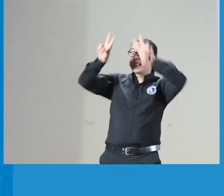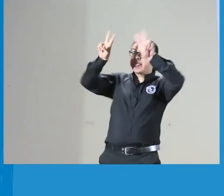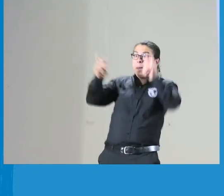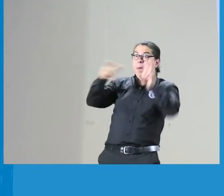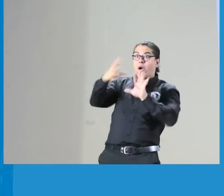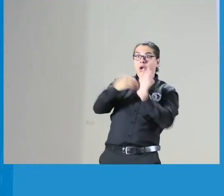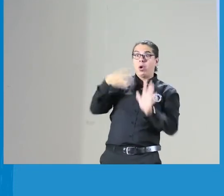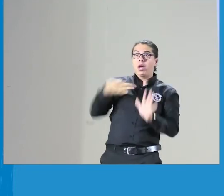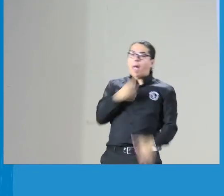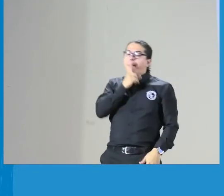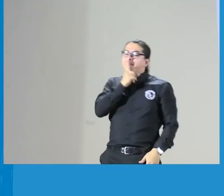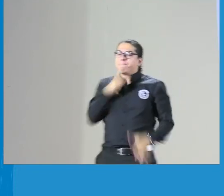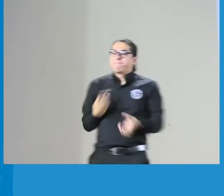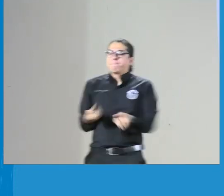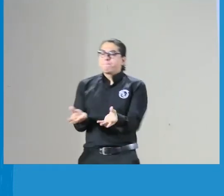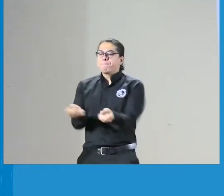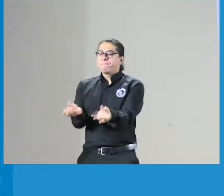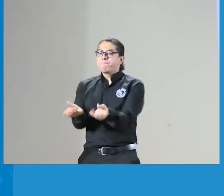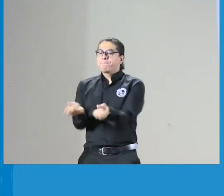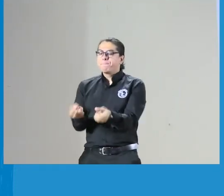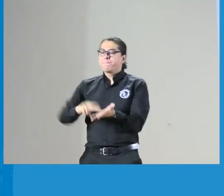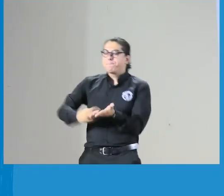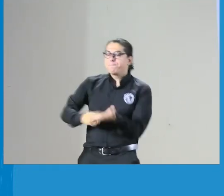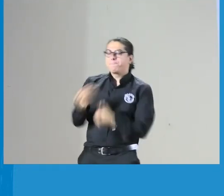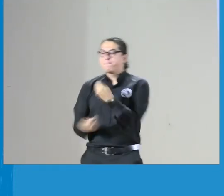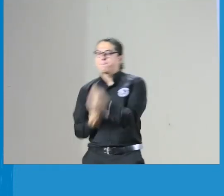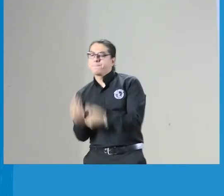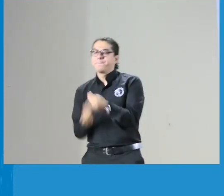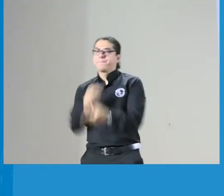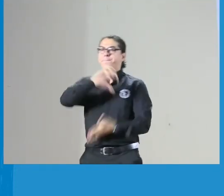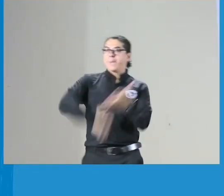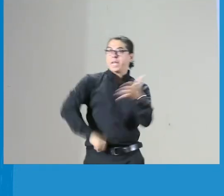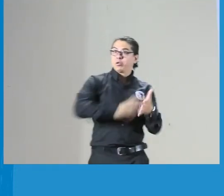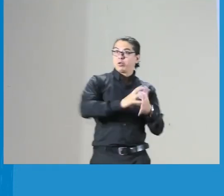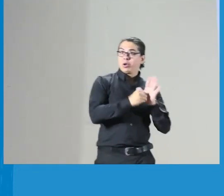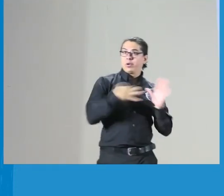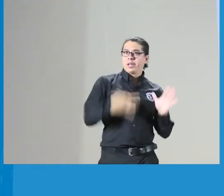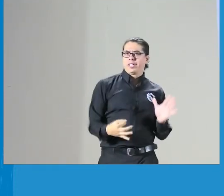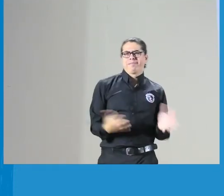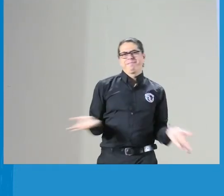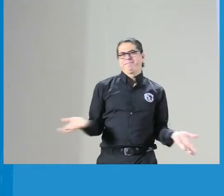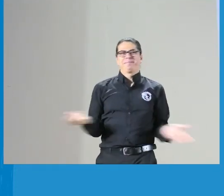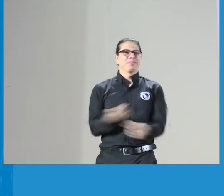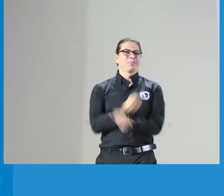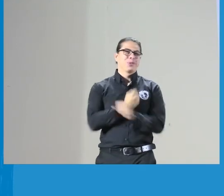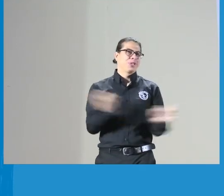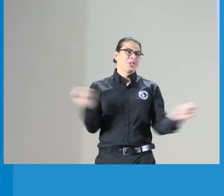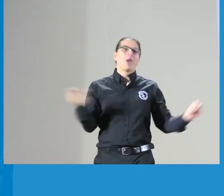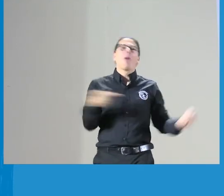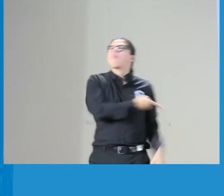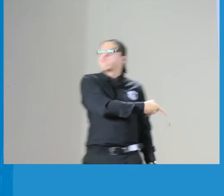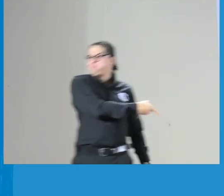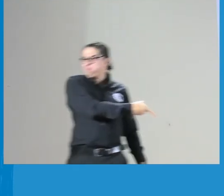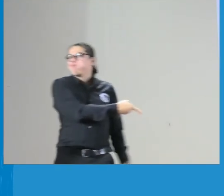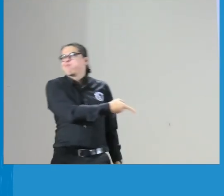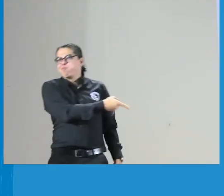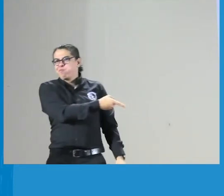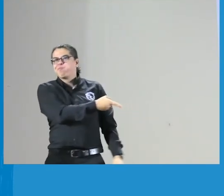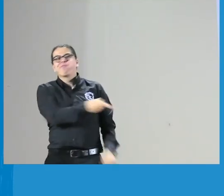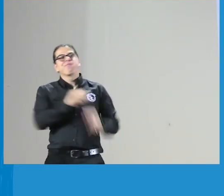formación no obviamente no tenía el enfoque el enfoque en código de ética tenía que